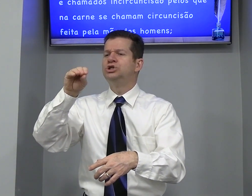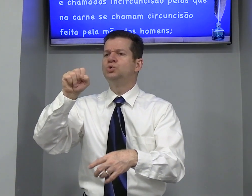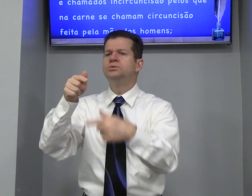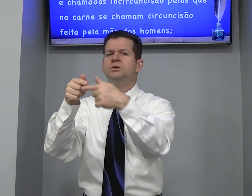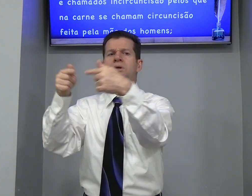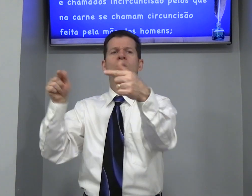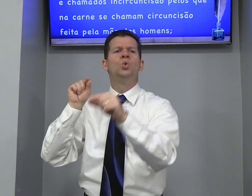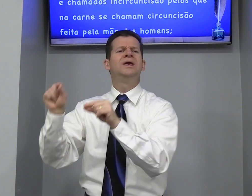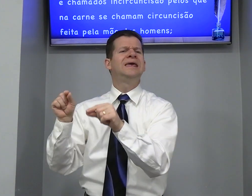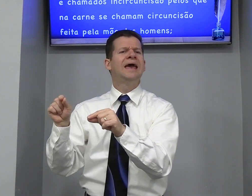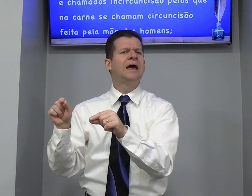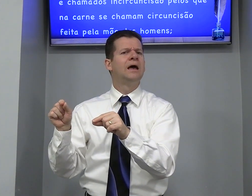O que que é?